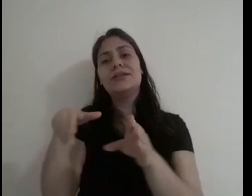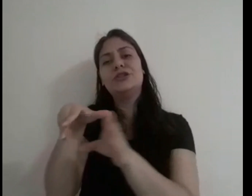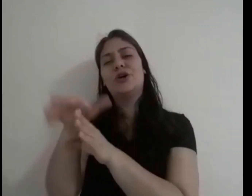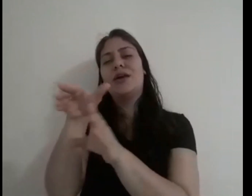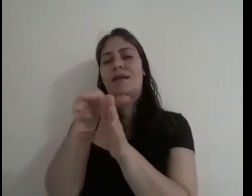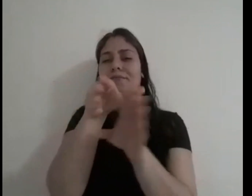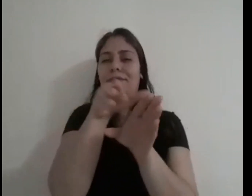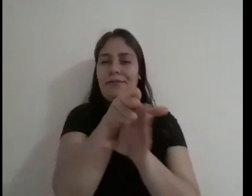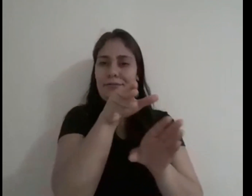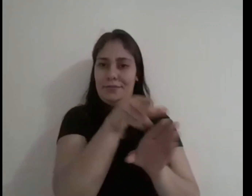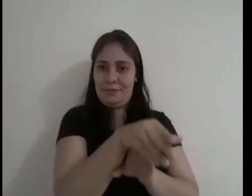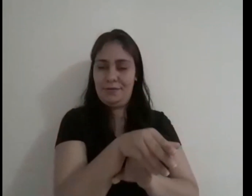orientações.